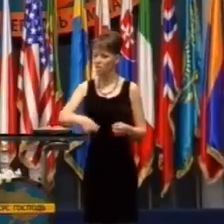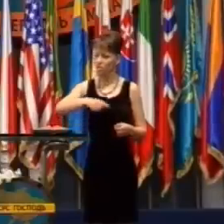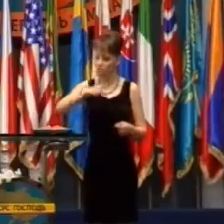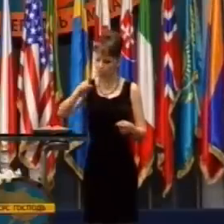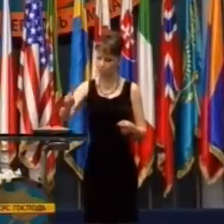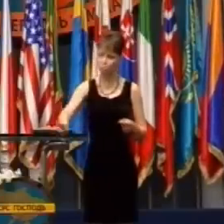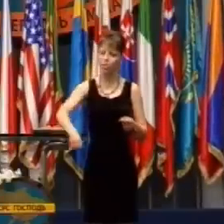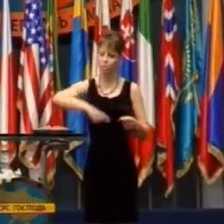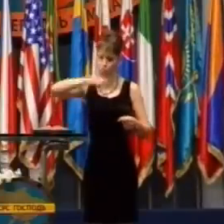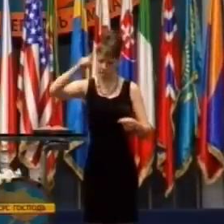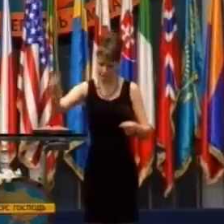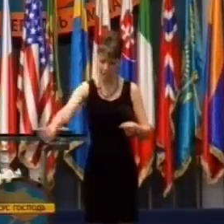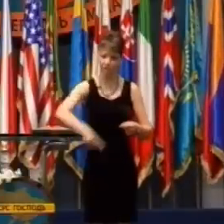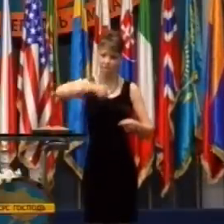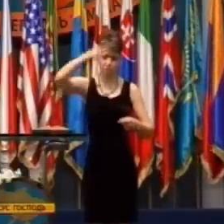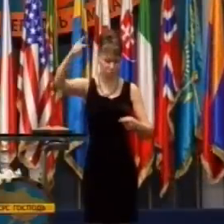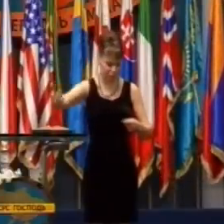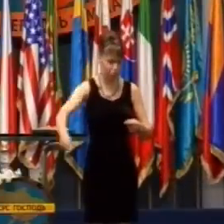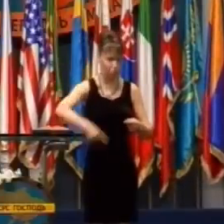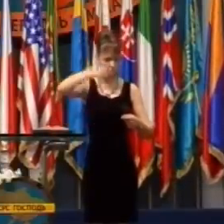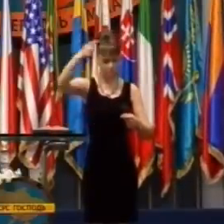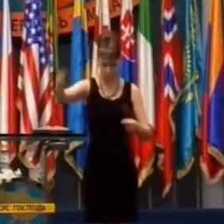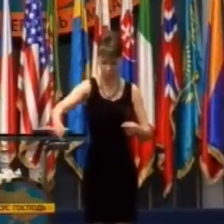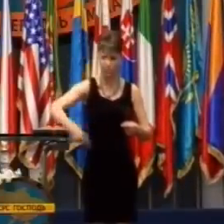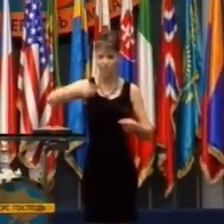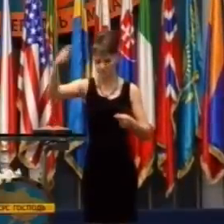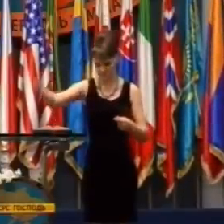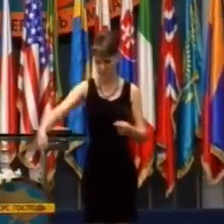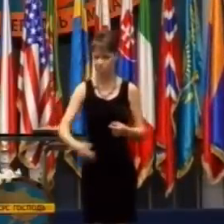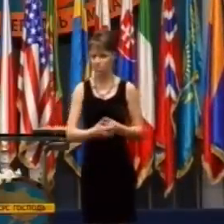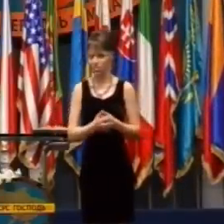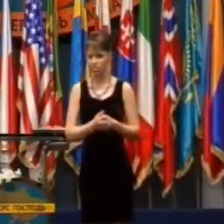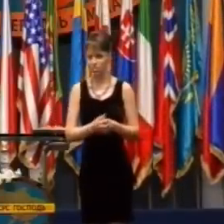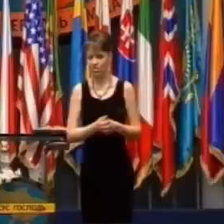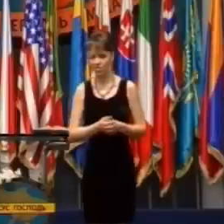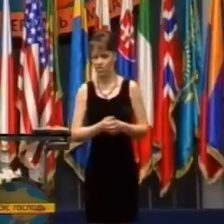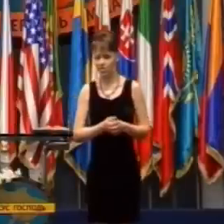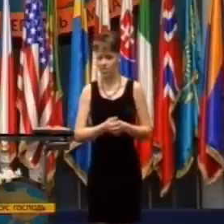prevehla sa s autom a šeskrát sa s ním otočila.